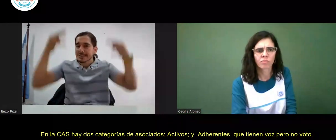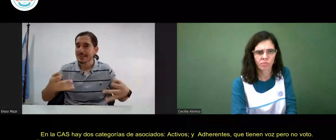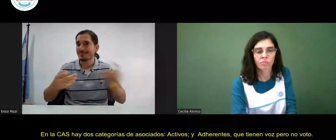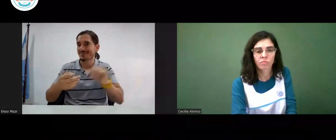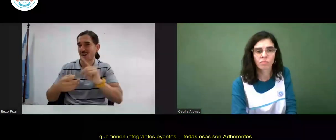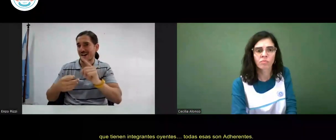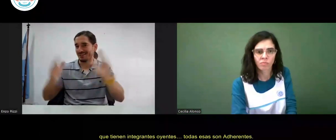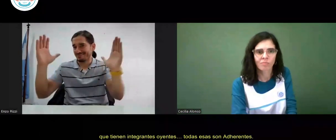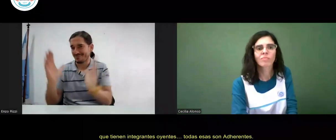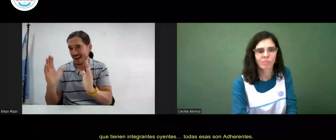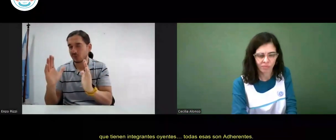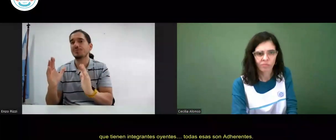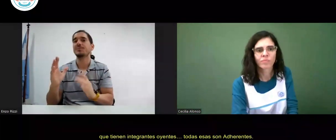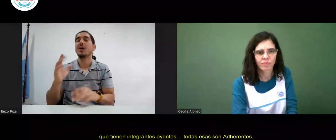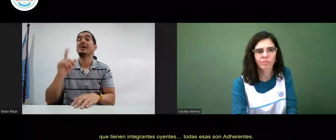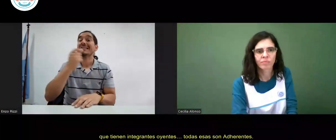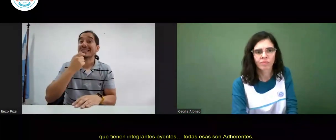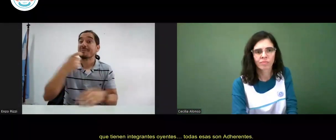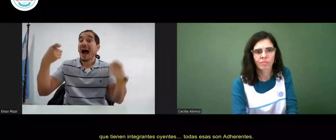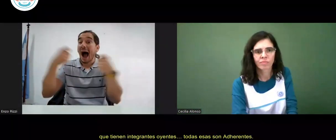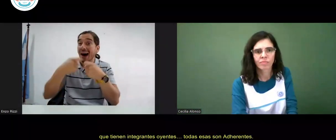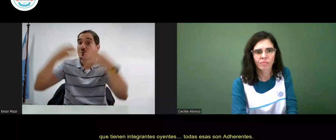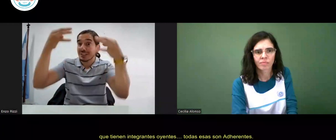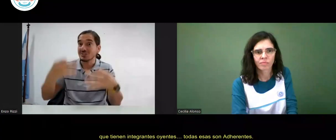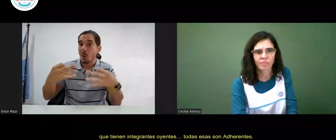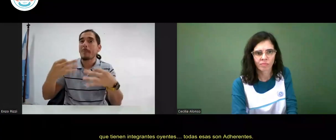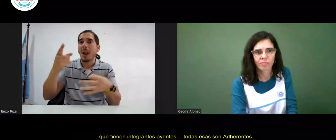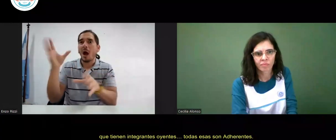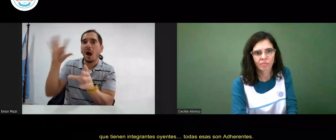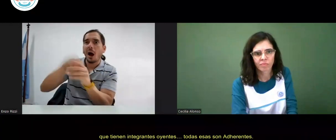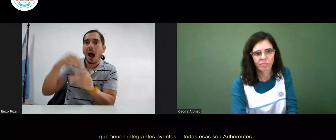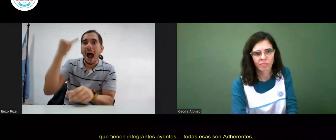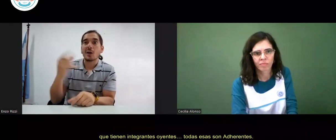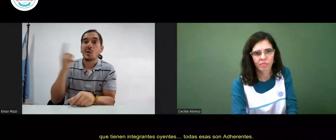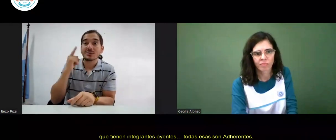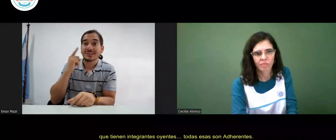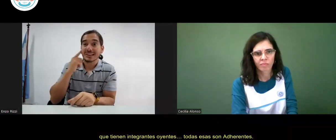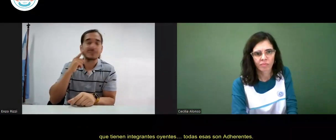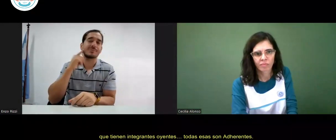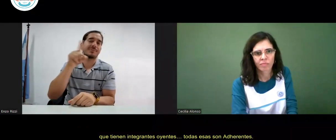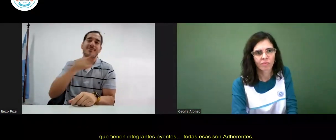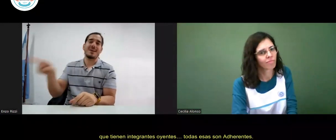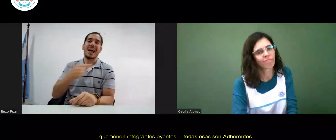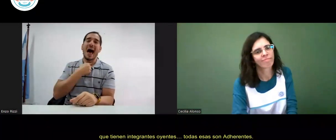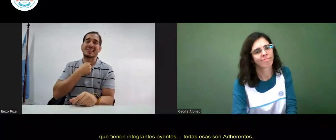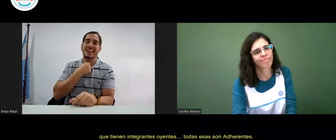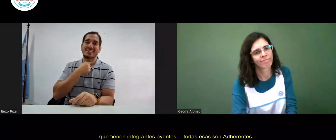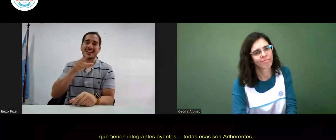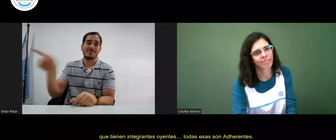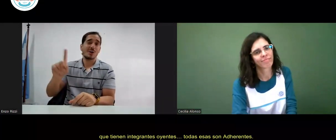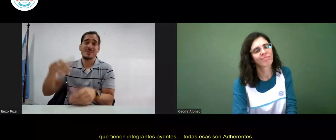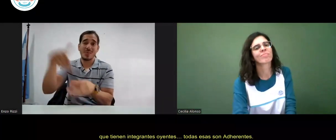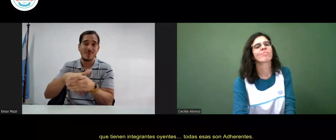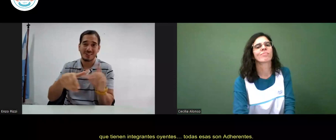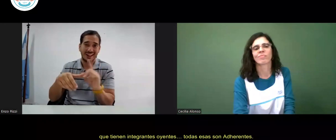asociaciones propiamente dichas o que tienen integrantes oyentes todas esas son adherentes